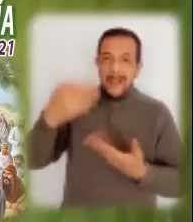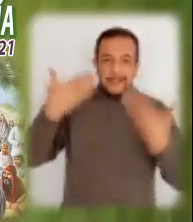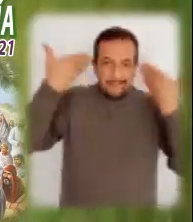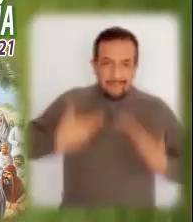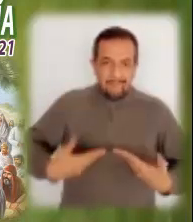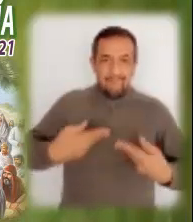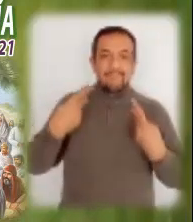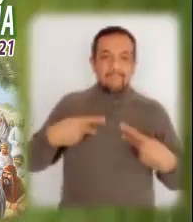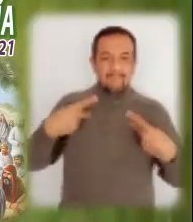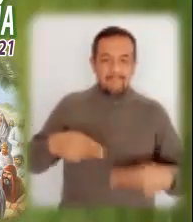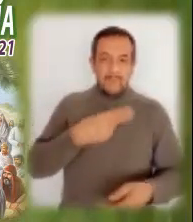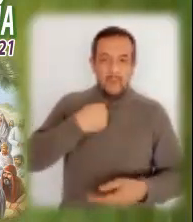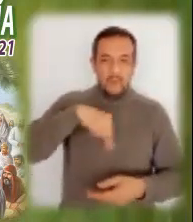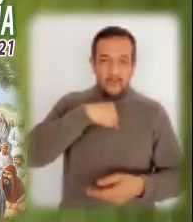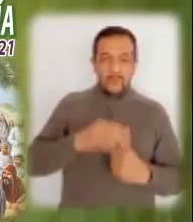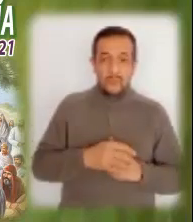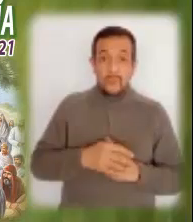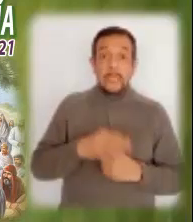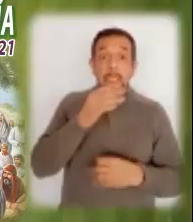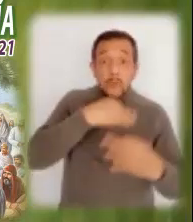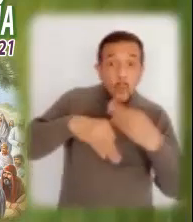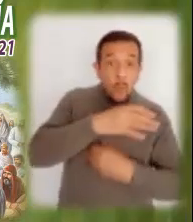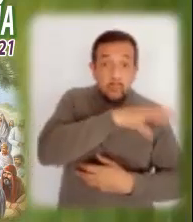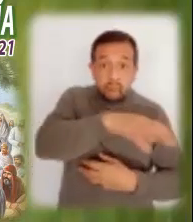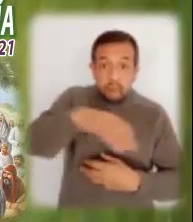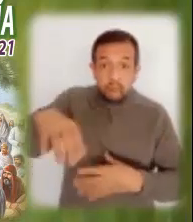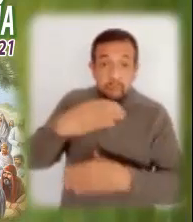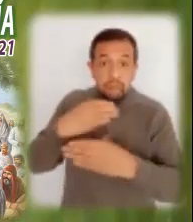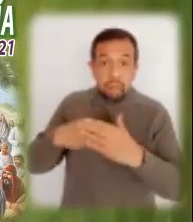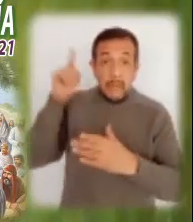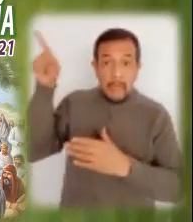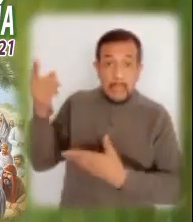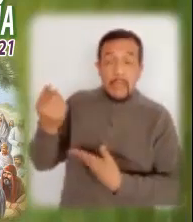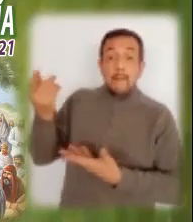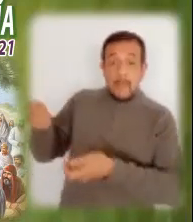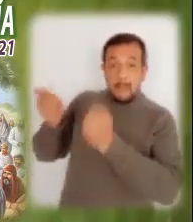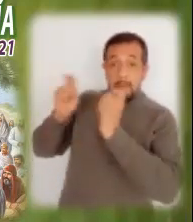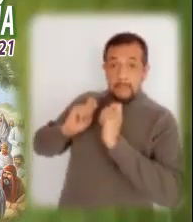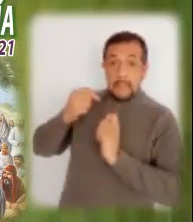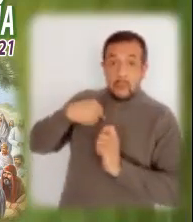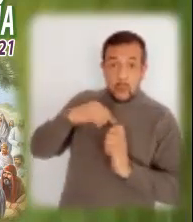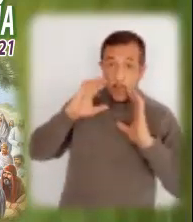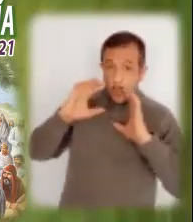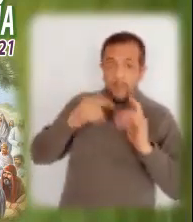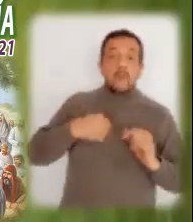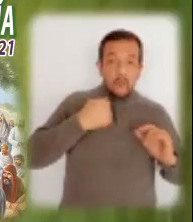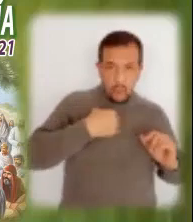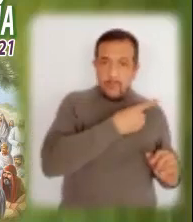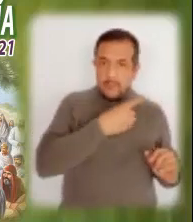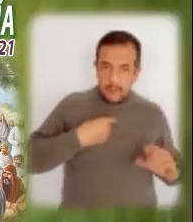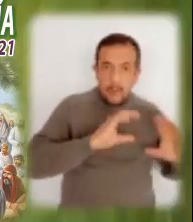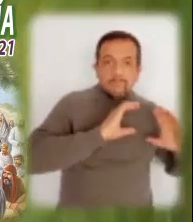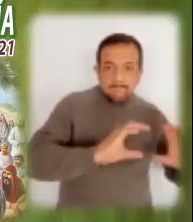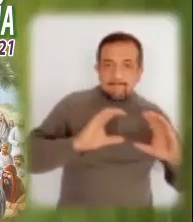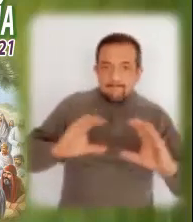por nuestra persona y cuidemos todo aquello que se nos ha encomendado. Hoy lo importante